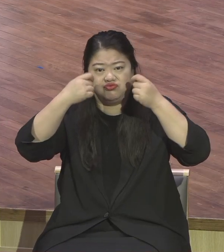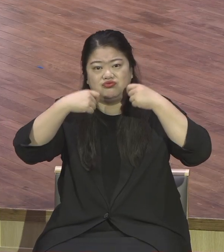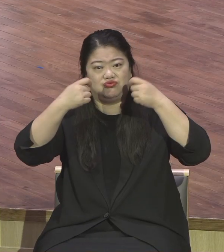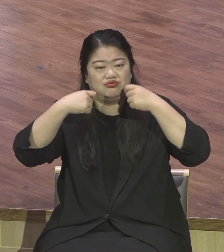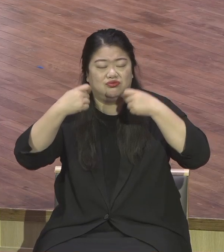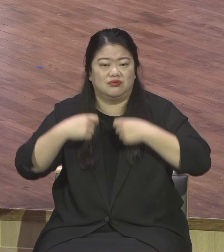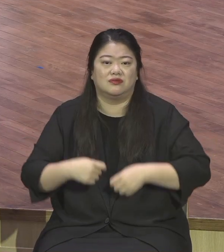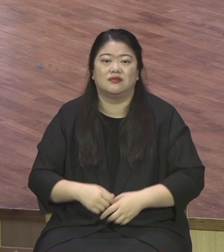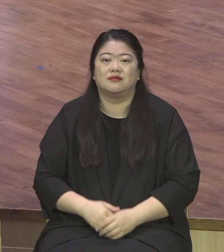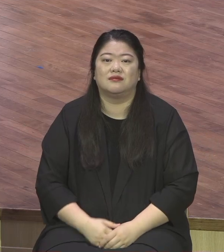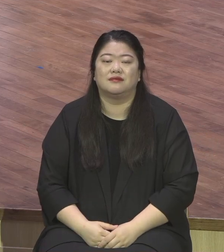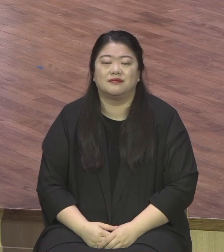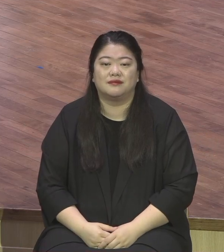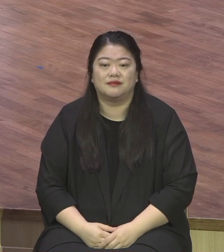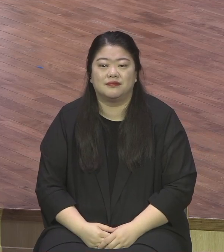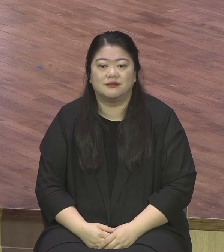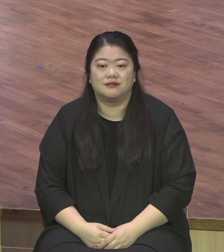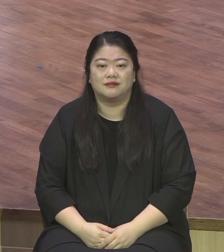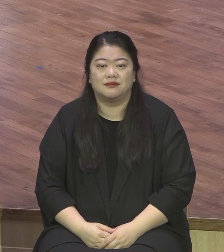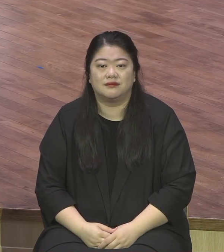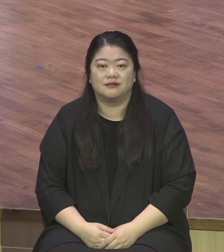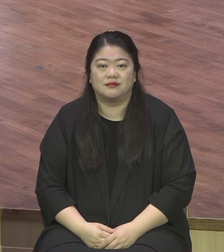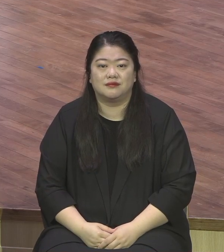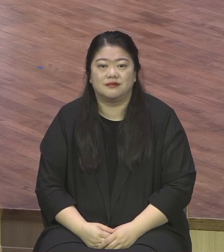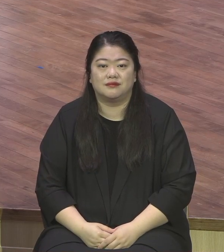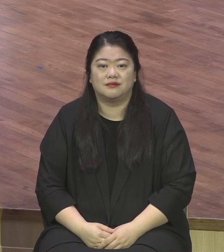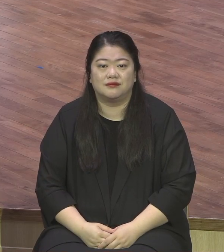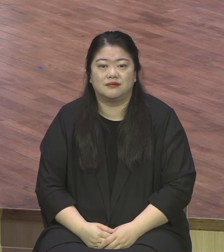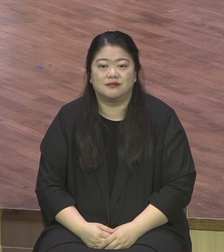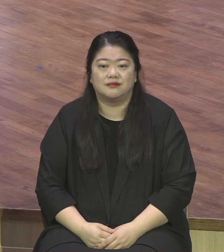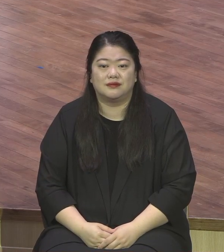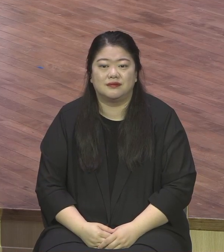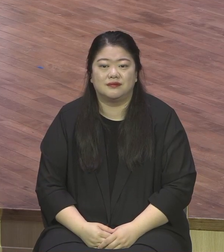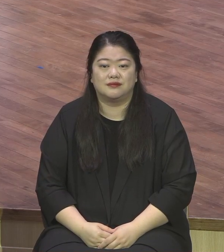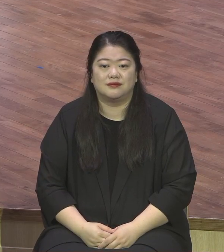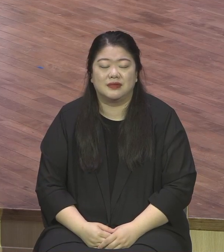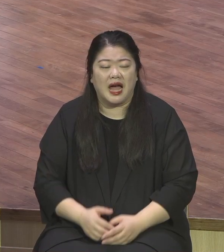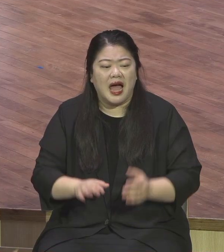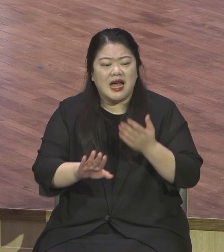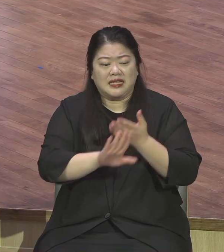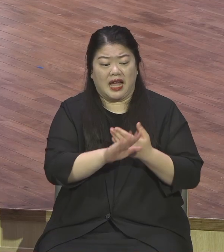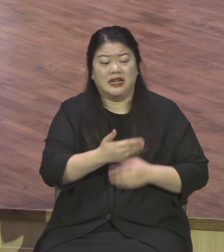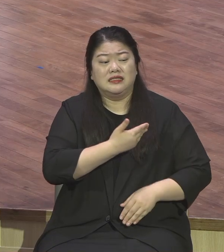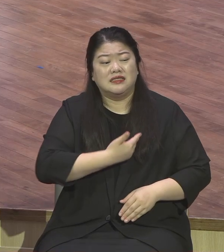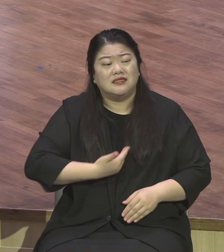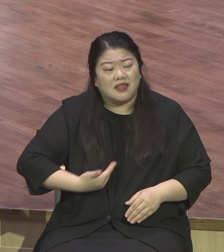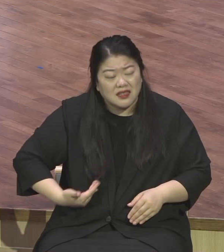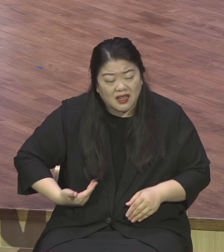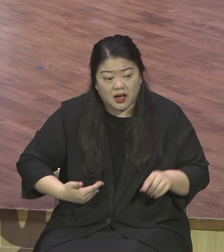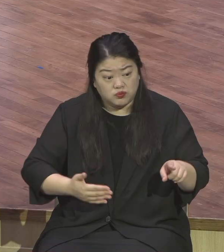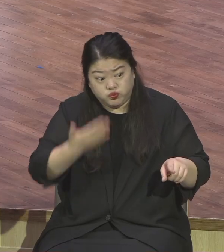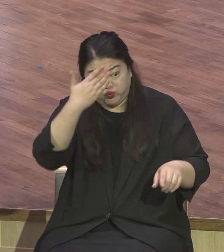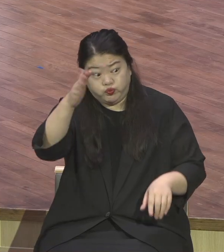다른 사람이 몰라도 수제자잖아요 수제자 자기만은 절대로